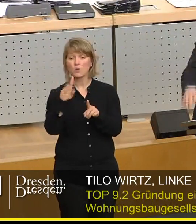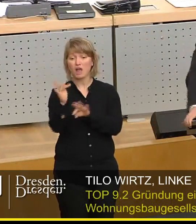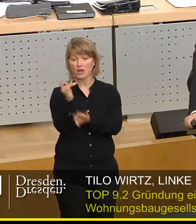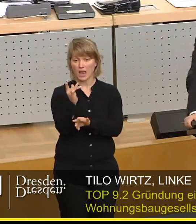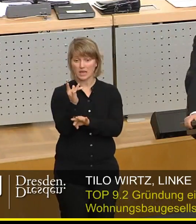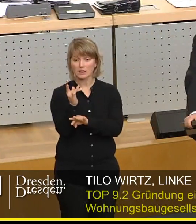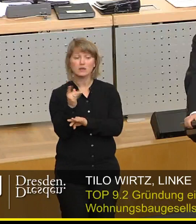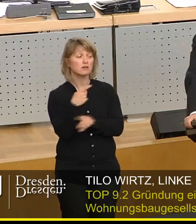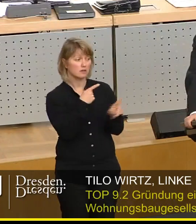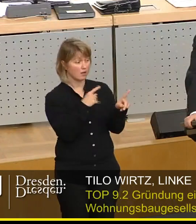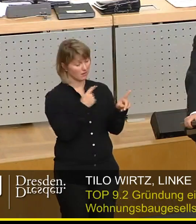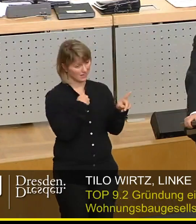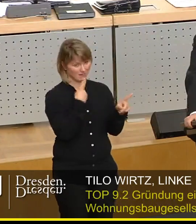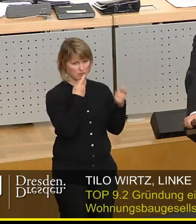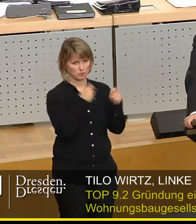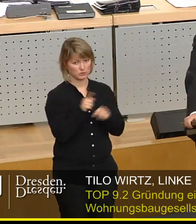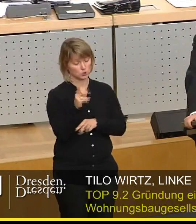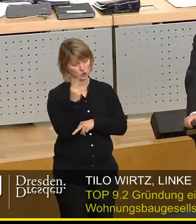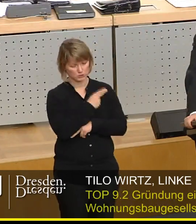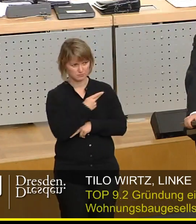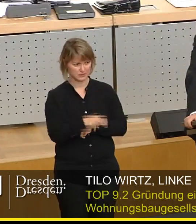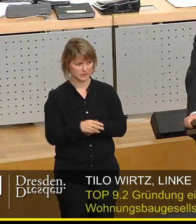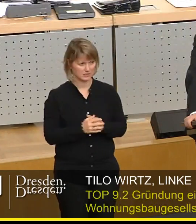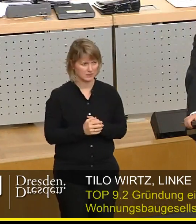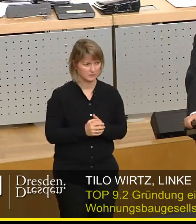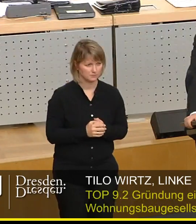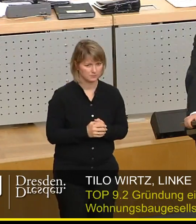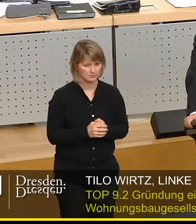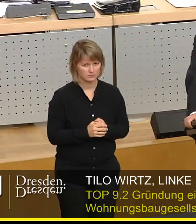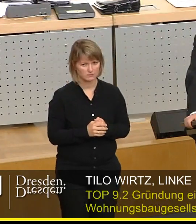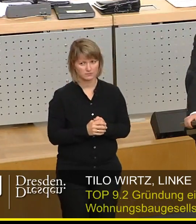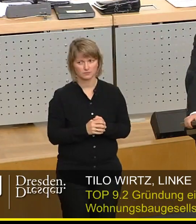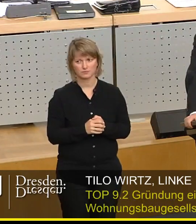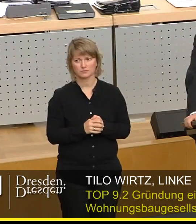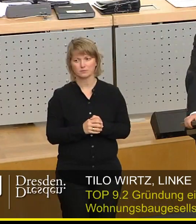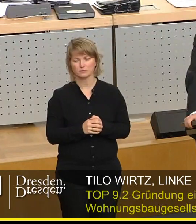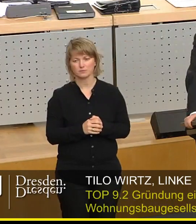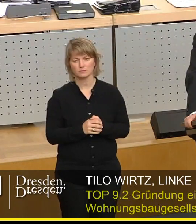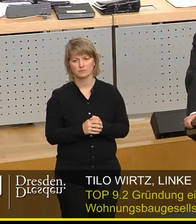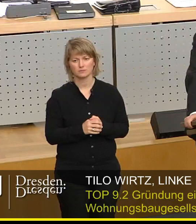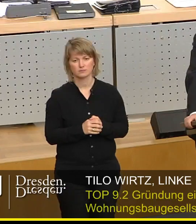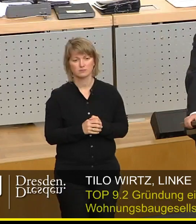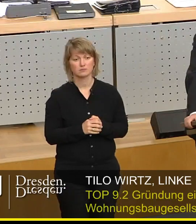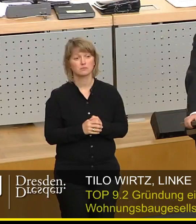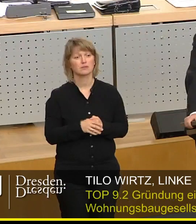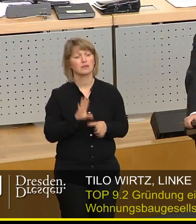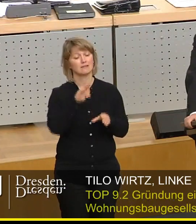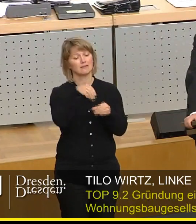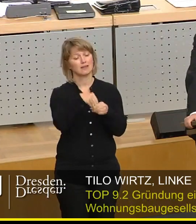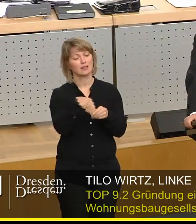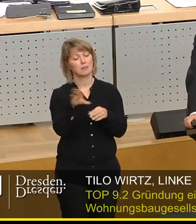war Rot-Rot-Grün. Das war Rot-Rot-Grün. Sie haben, Sie warnen uns hier davor,